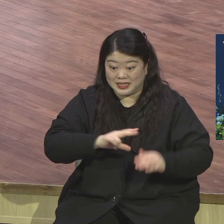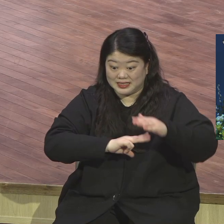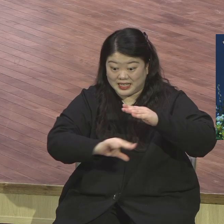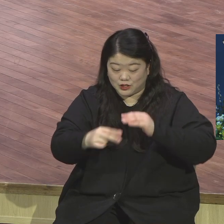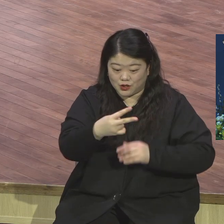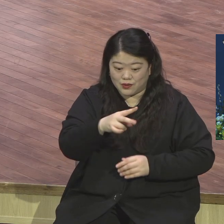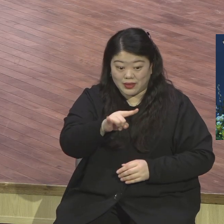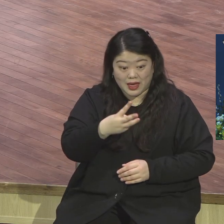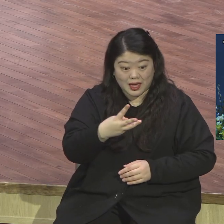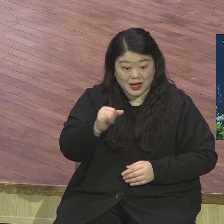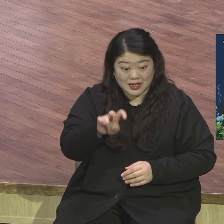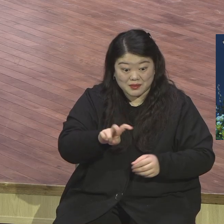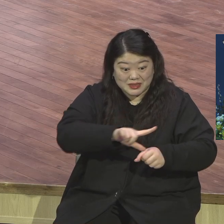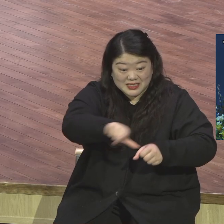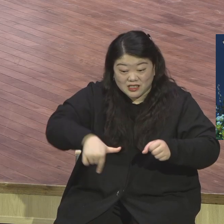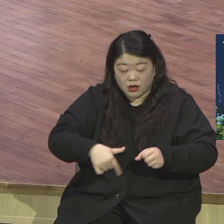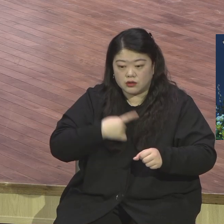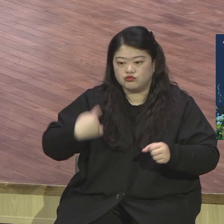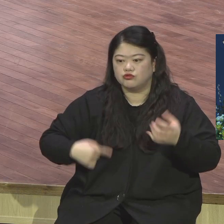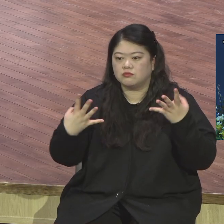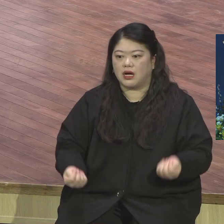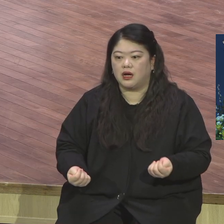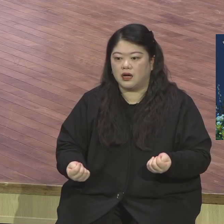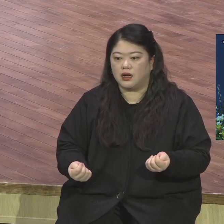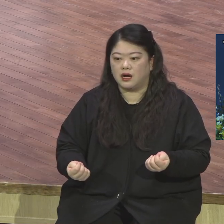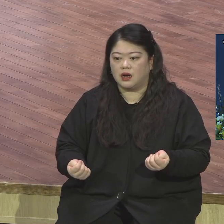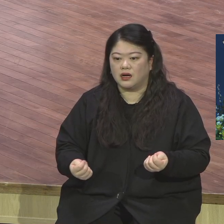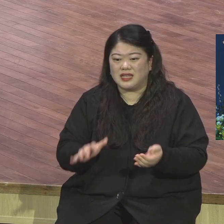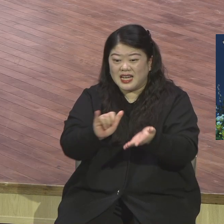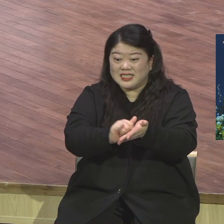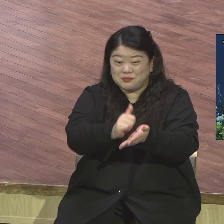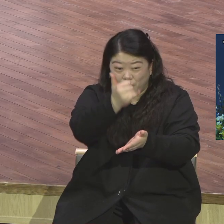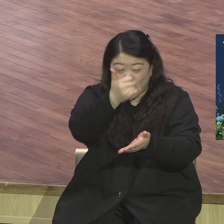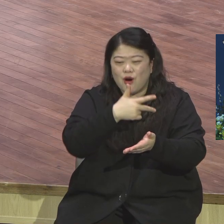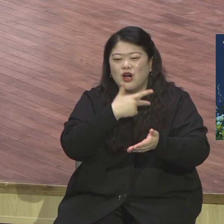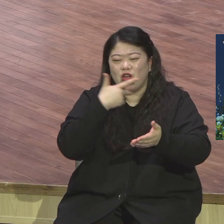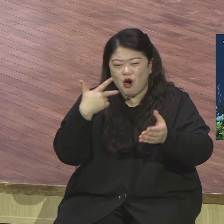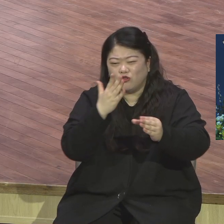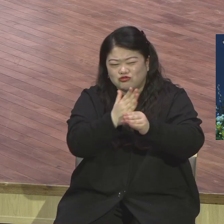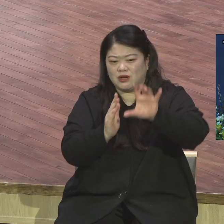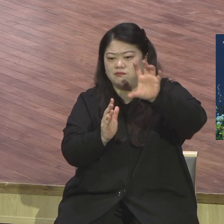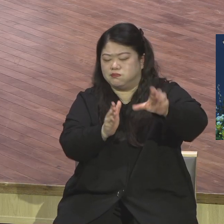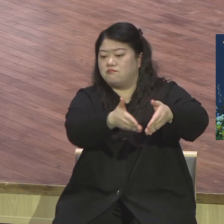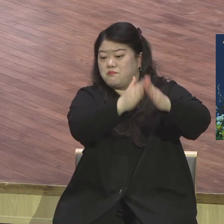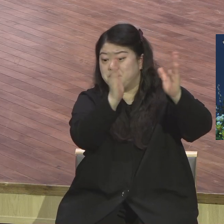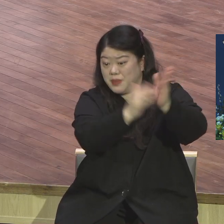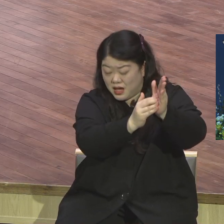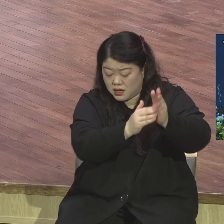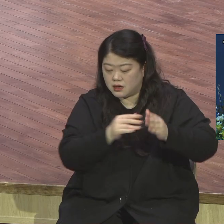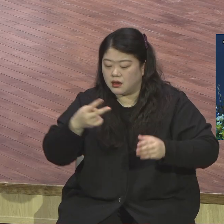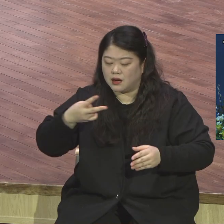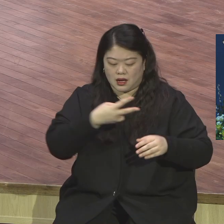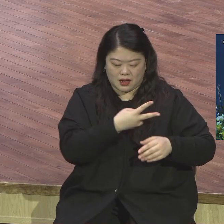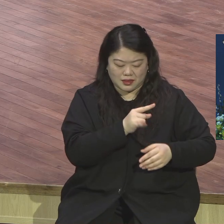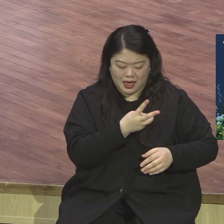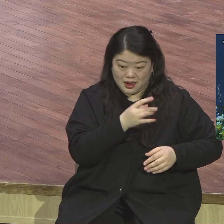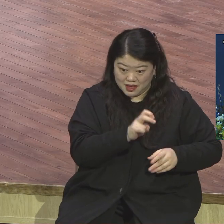교회를 세워야 돼요. 트리라운지를 세워야 됩니다. 세워야 되는데 자리 쪽으로 저 김포처럼 세워주면 좋은데 그렇지 않 되면 우리는